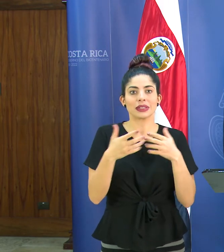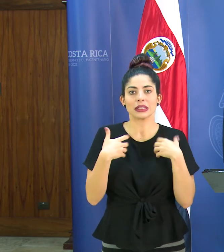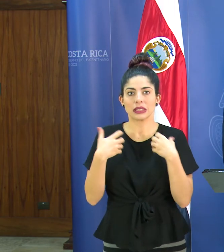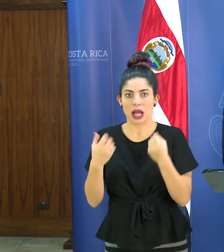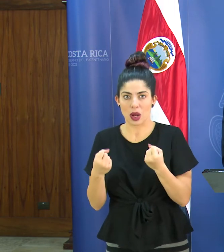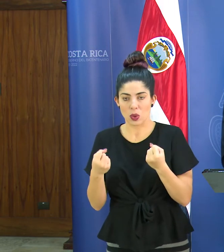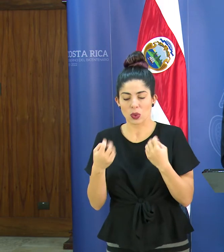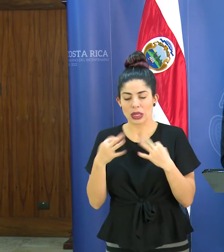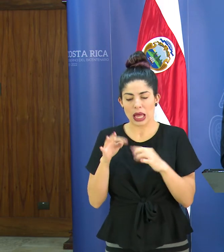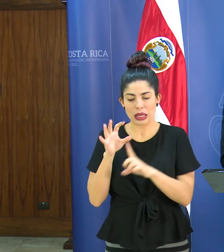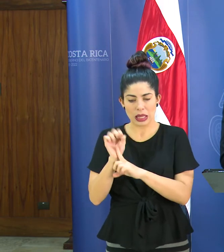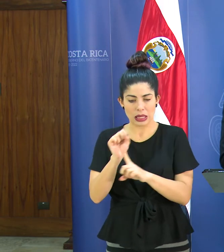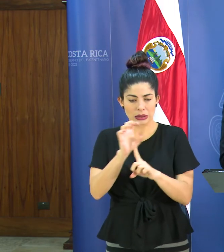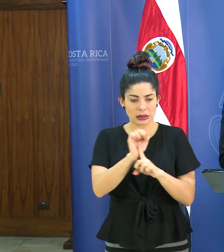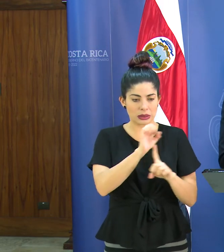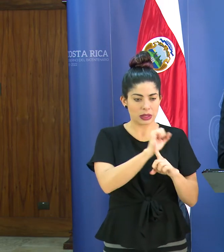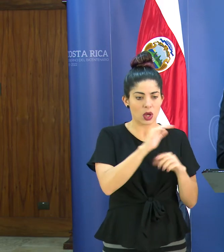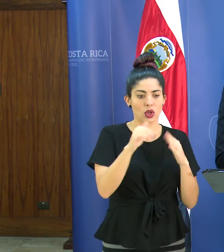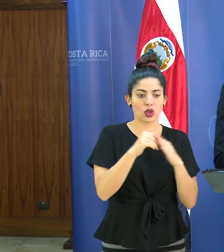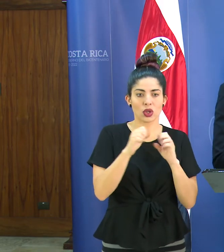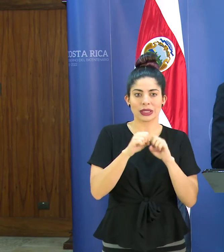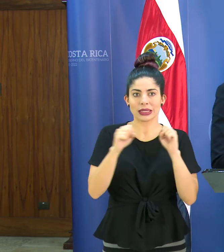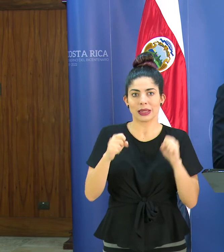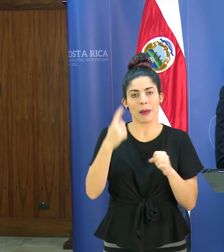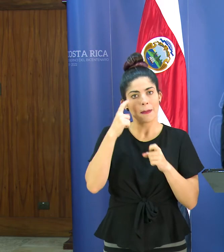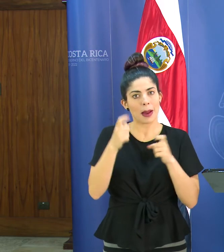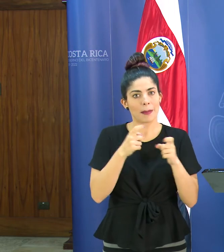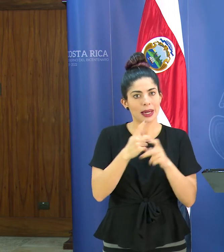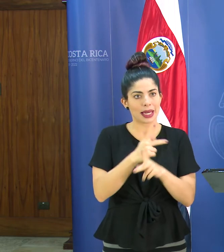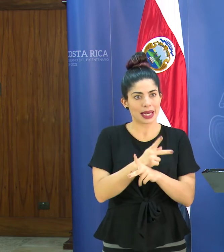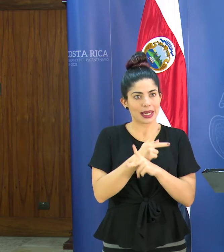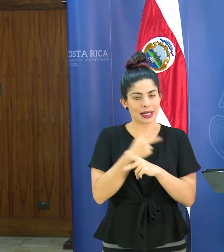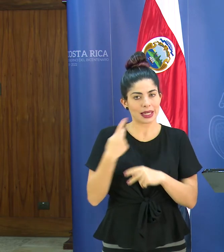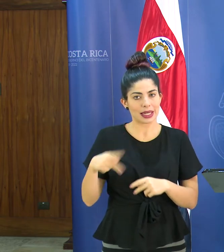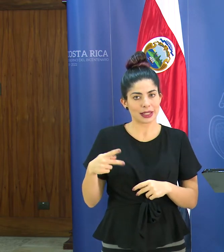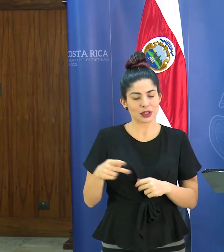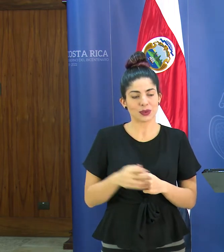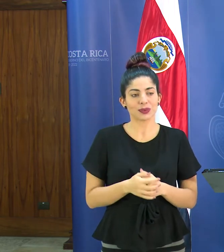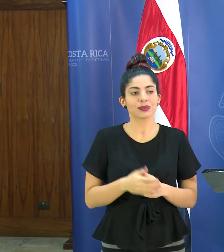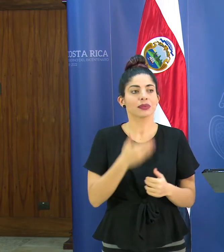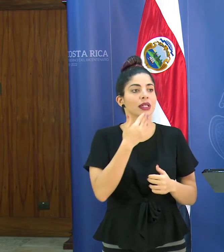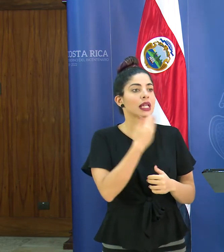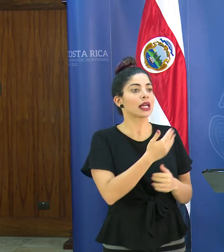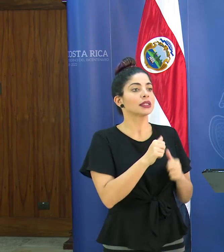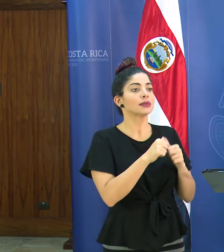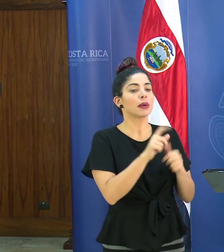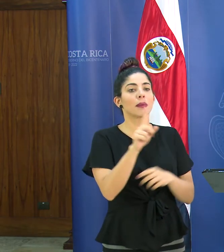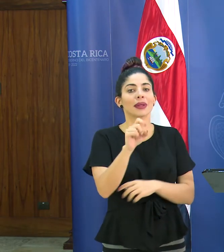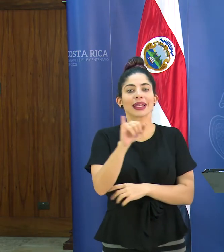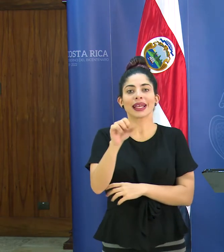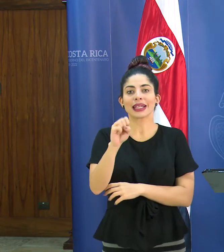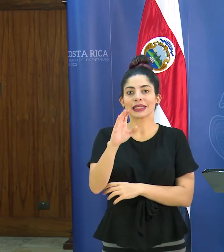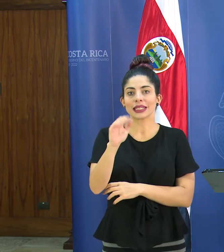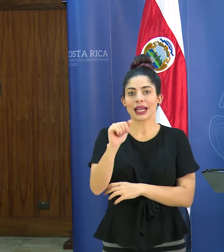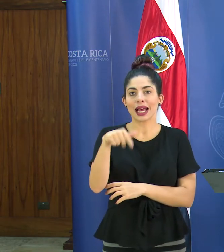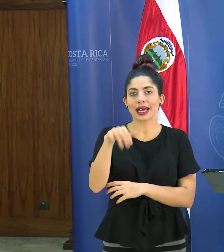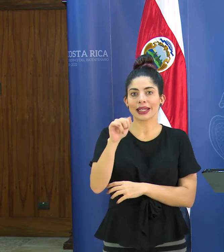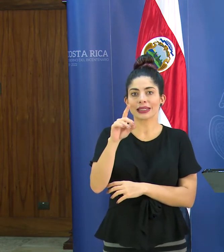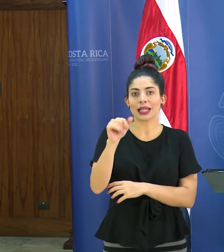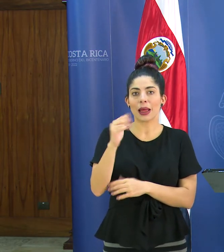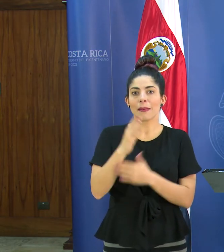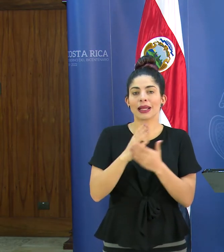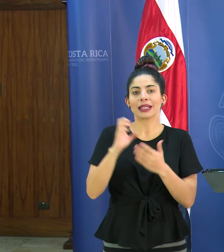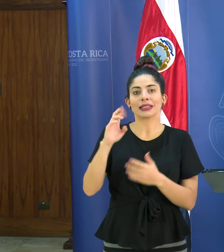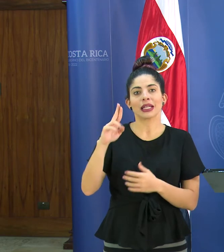las detecciones que se puedan hacer a través de todo el sistema de gestión de riesgos Muchas gracias continuamos con la consulta Jessica Quezada de CRO y su